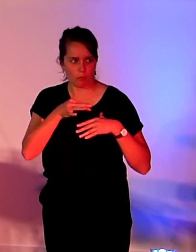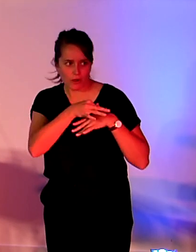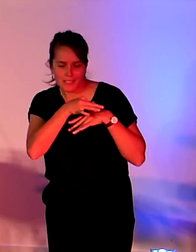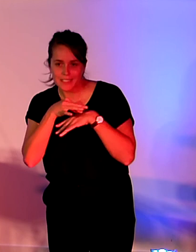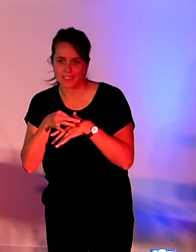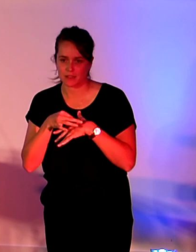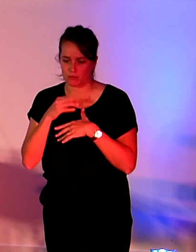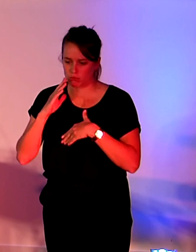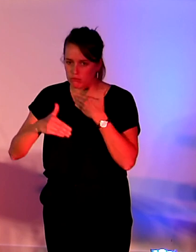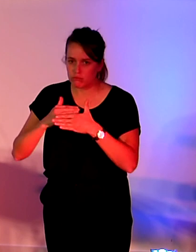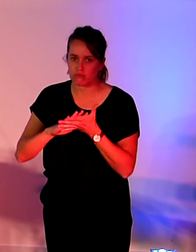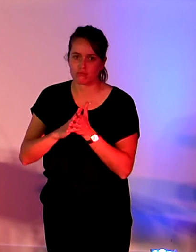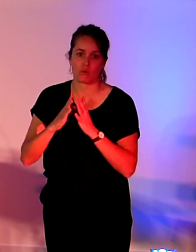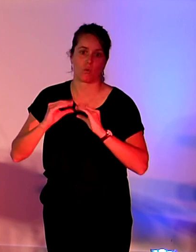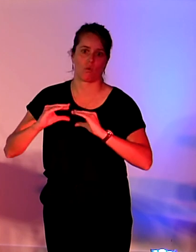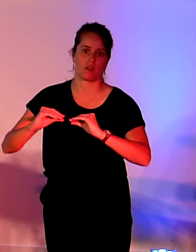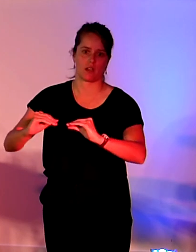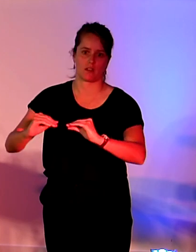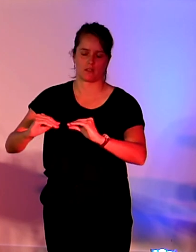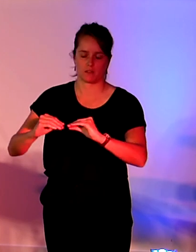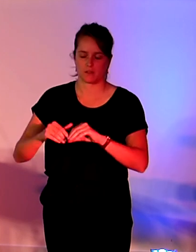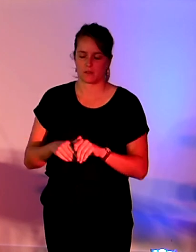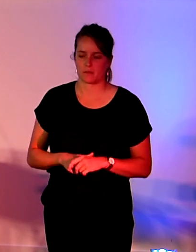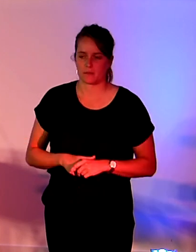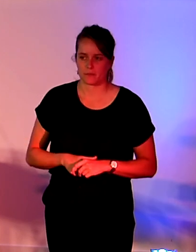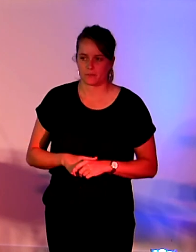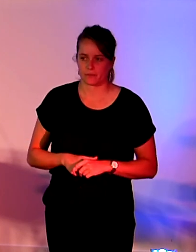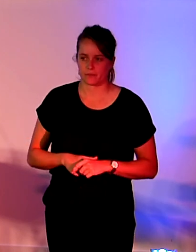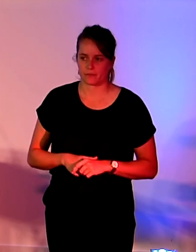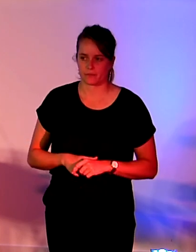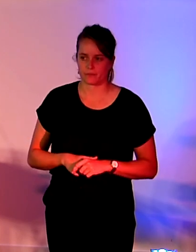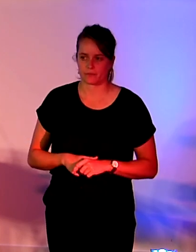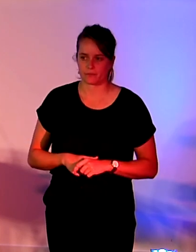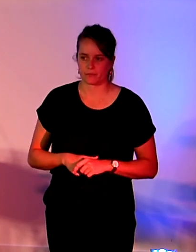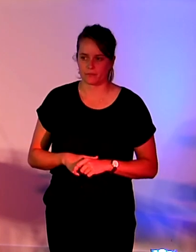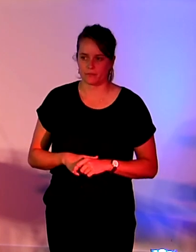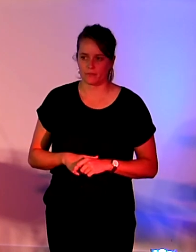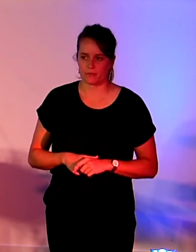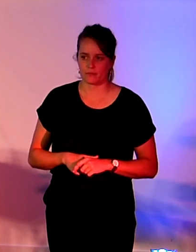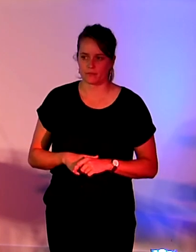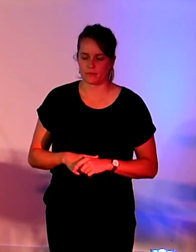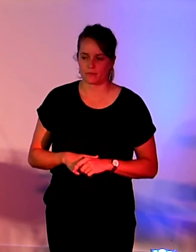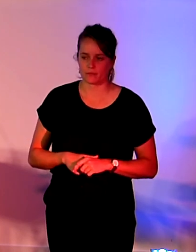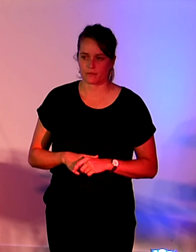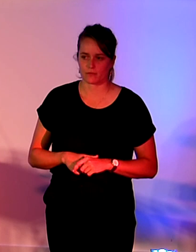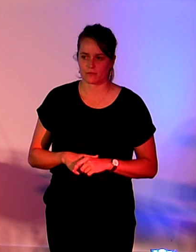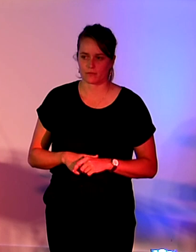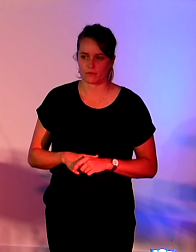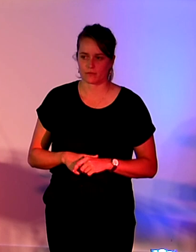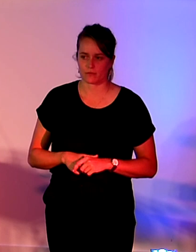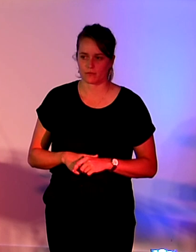Donc on a plusieurs dispositifs où